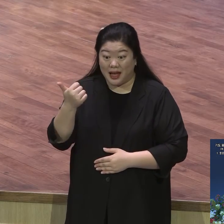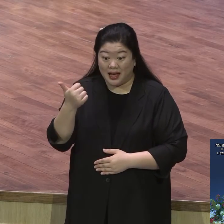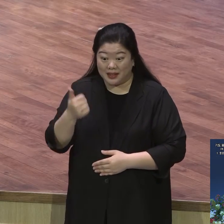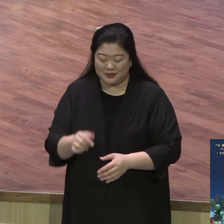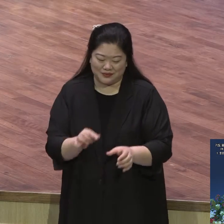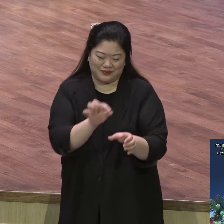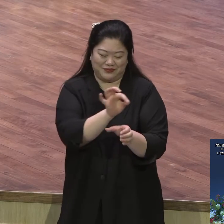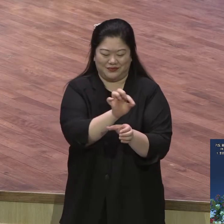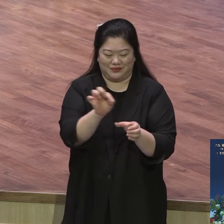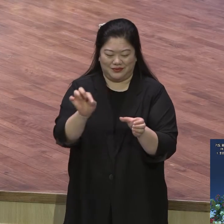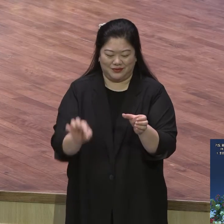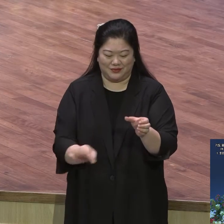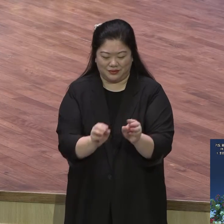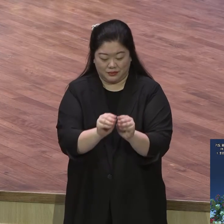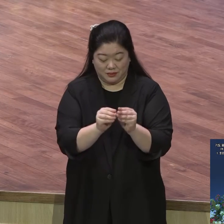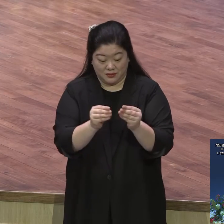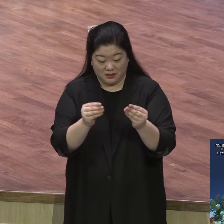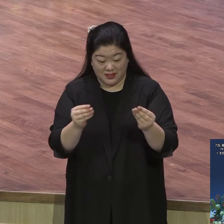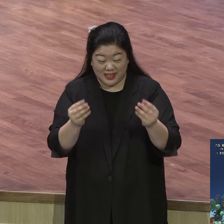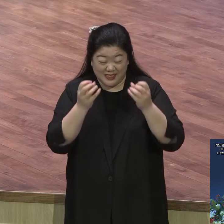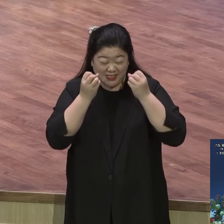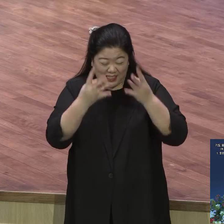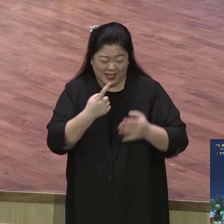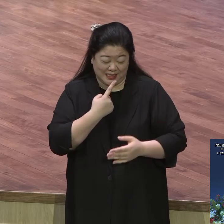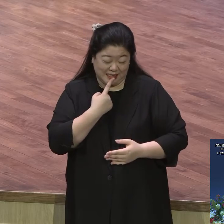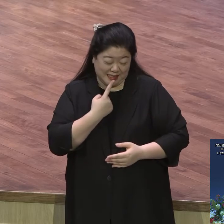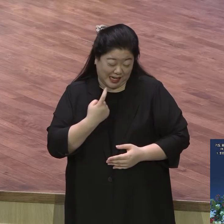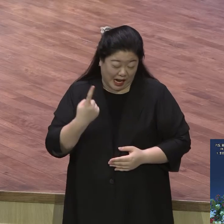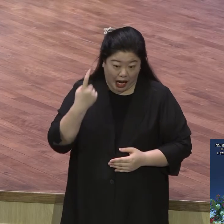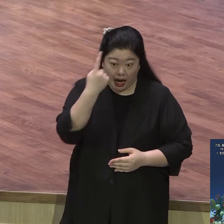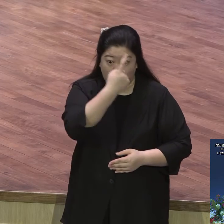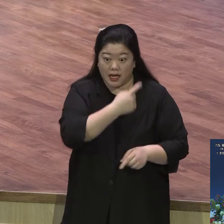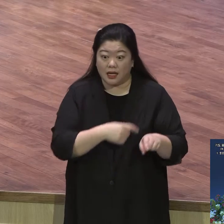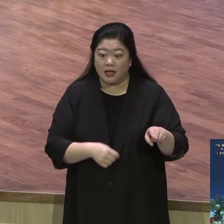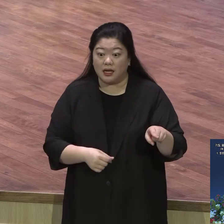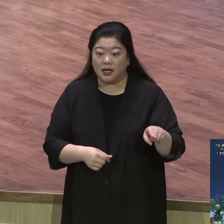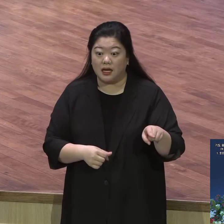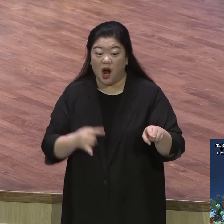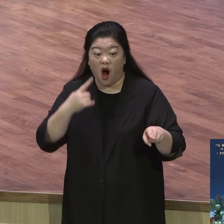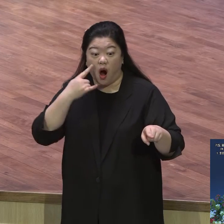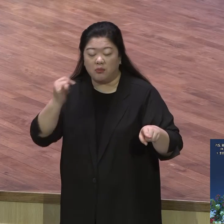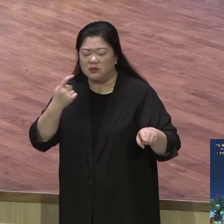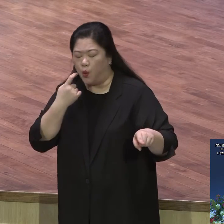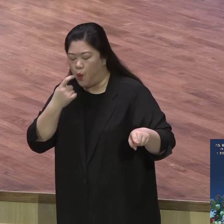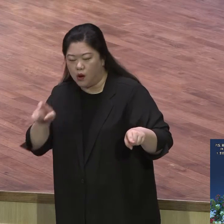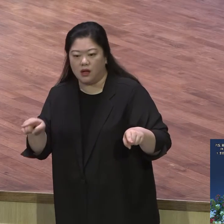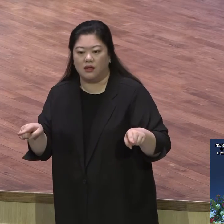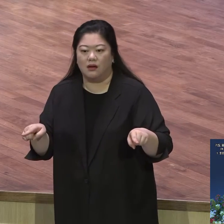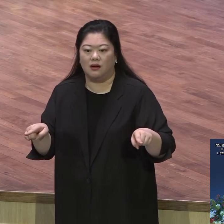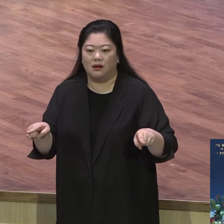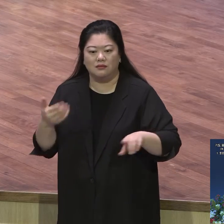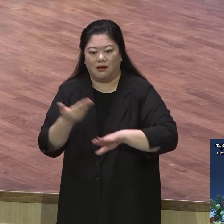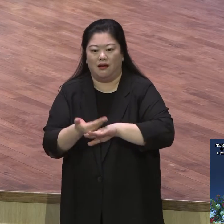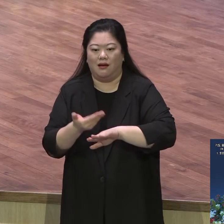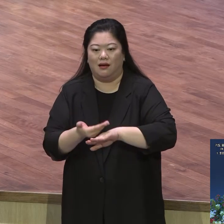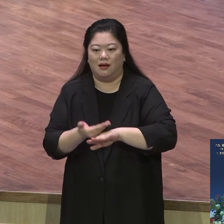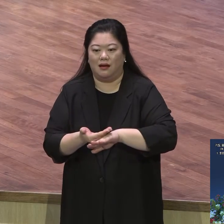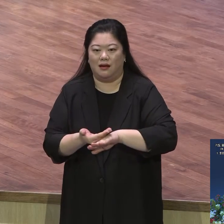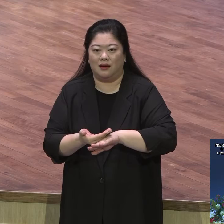그래서 내보고 내 품에서 언주야 내 성경은 새거다 엄마 드리고